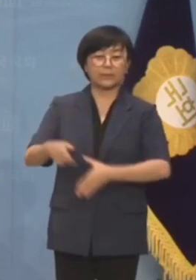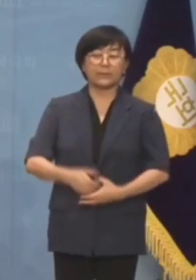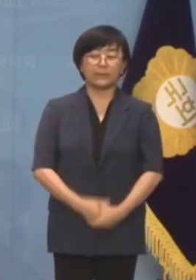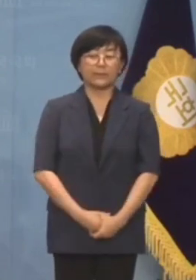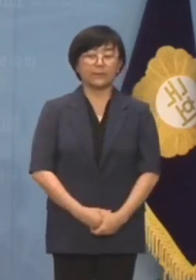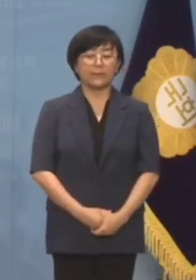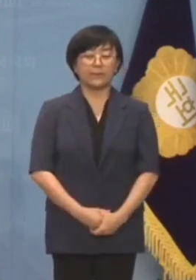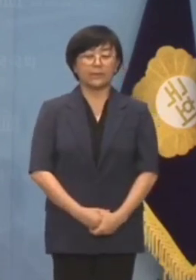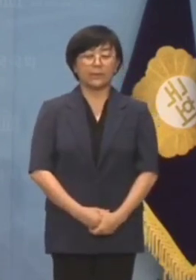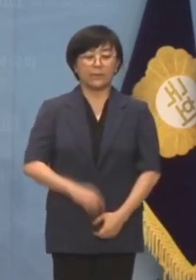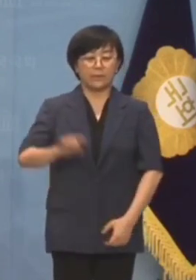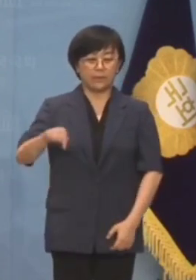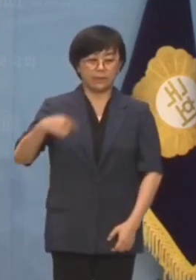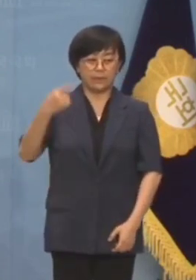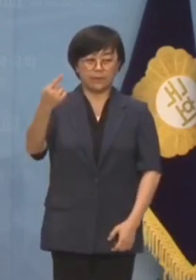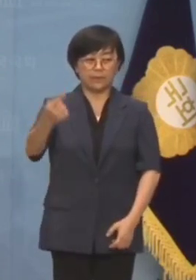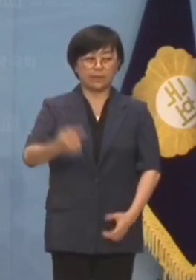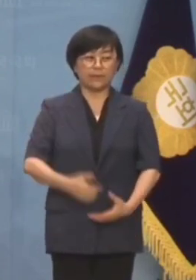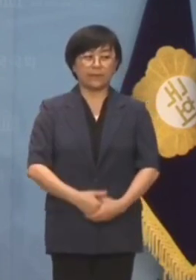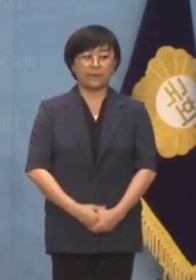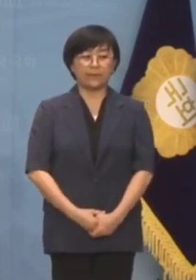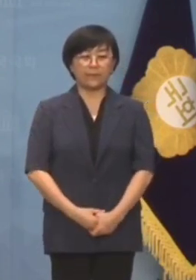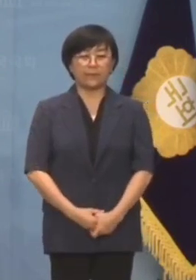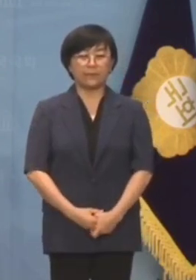다음 브리핑 하도록 하겠습니다.